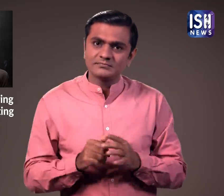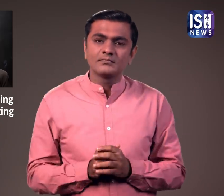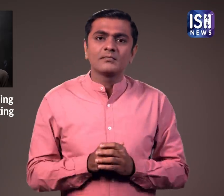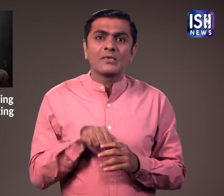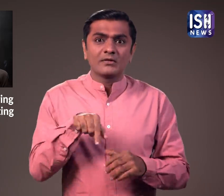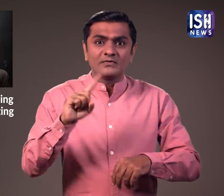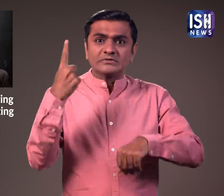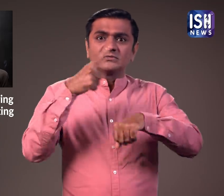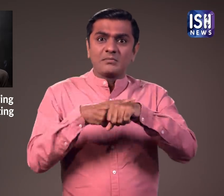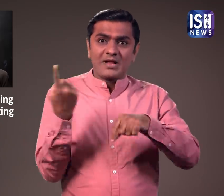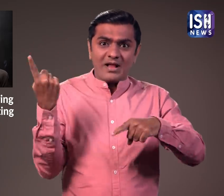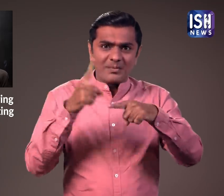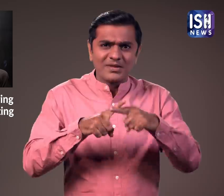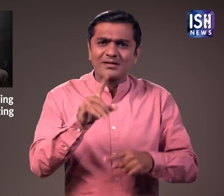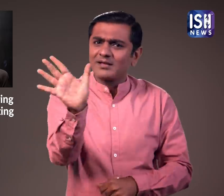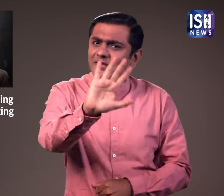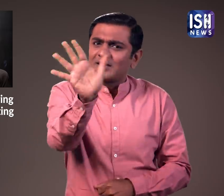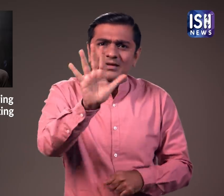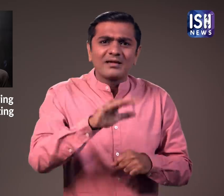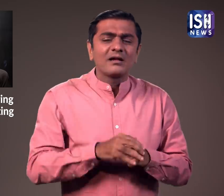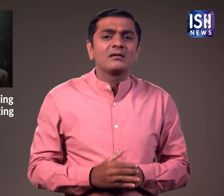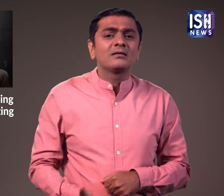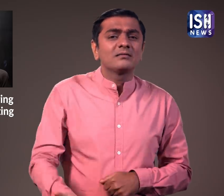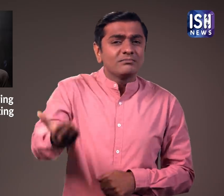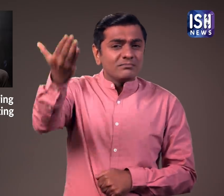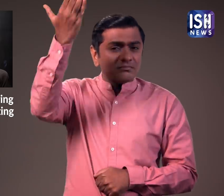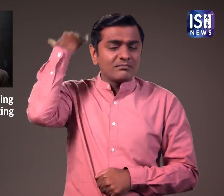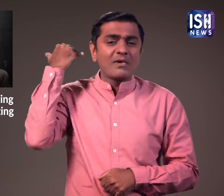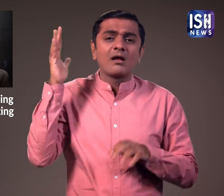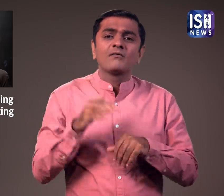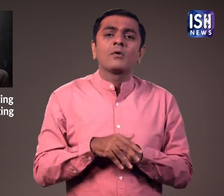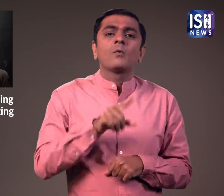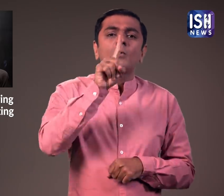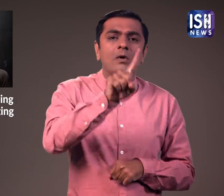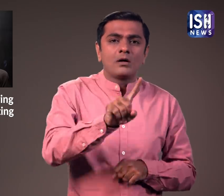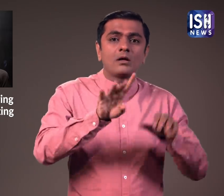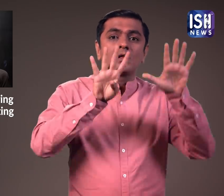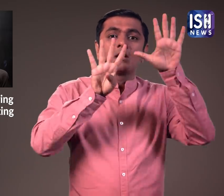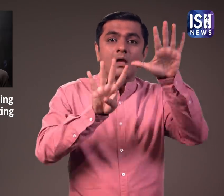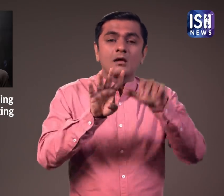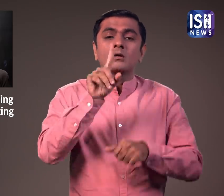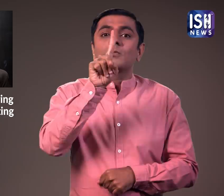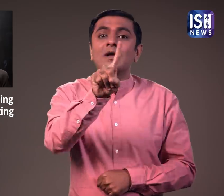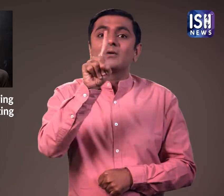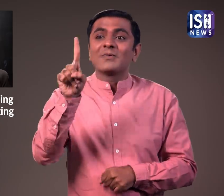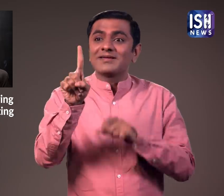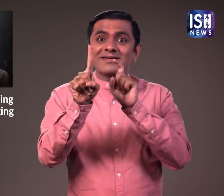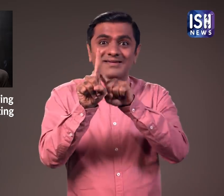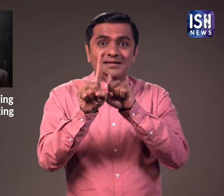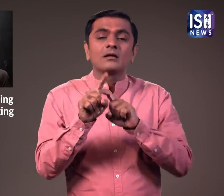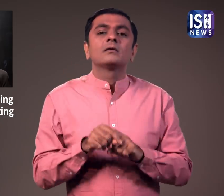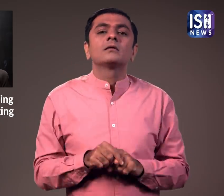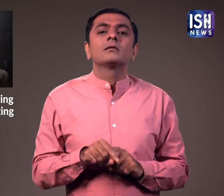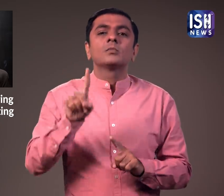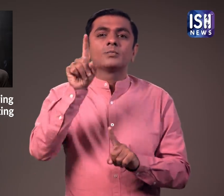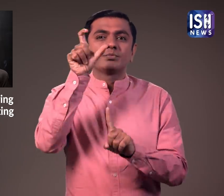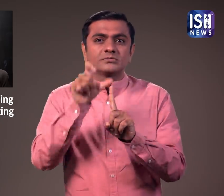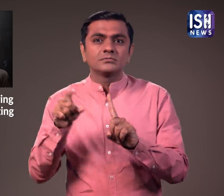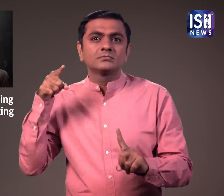यह पहली बार नहीं है जब ऐसा कुछ हुआ हो। 1911 में संग्राले से मोनालिजा की पेंटिंग चोरी हो गई